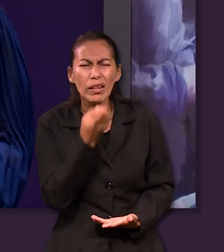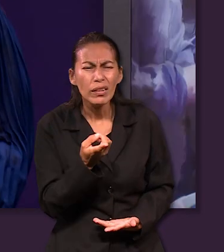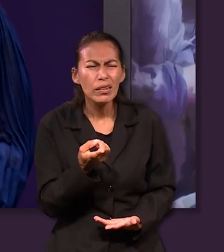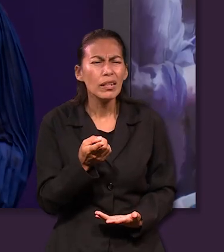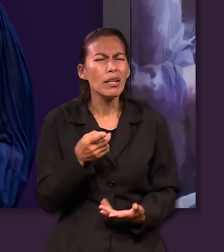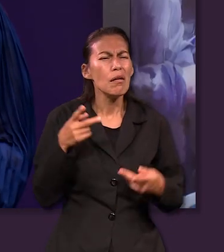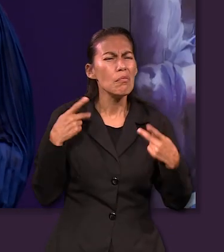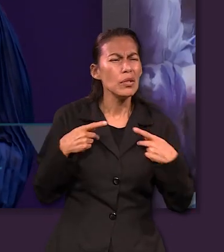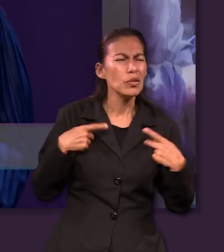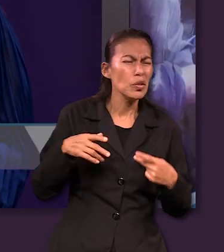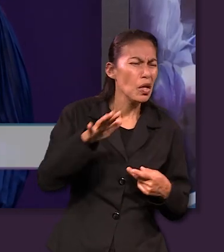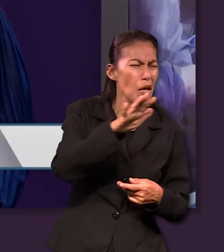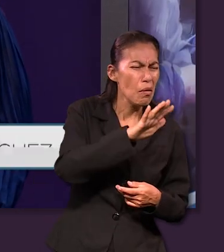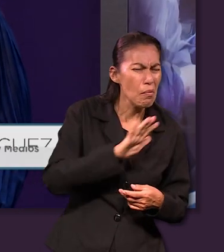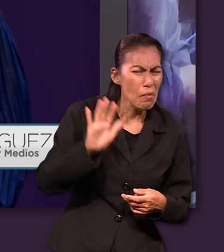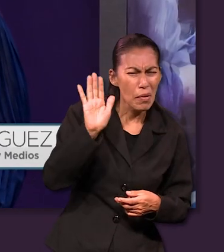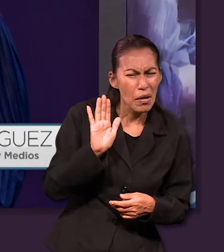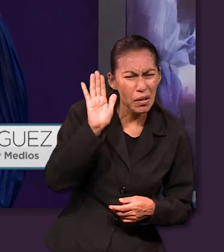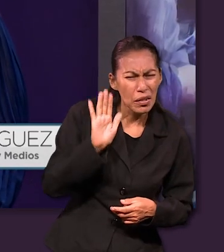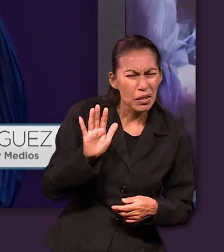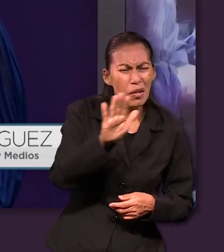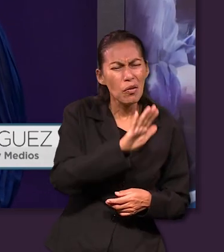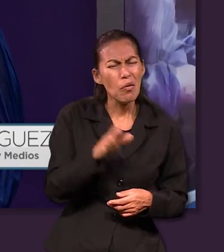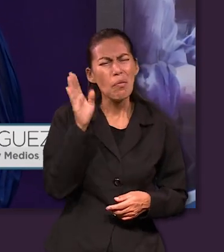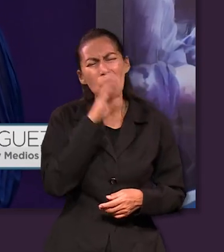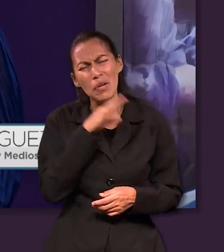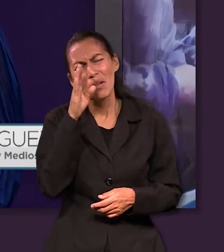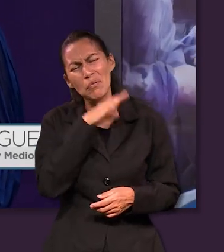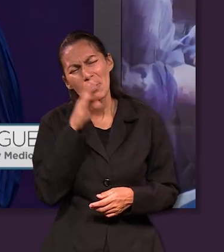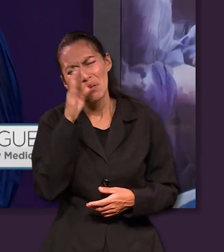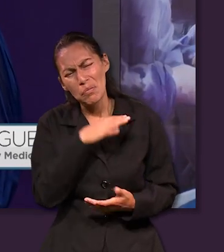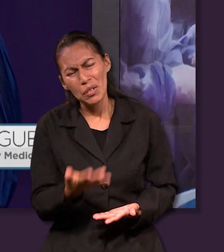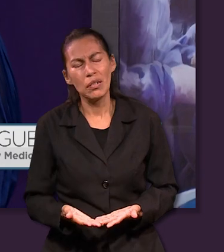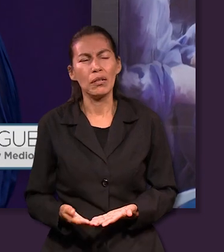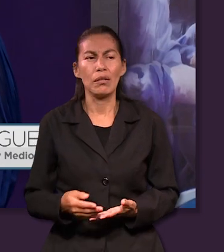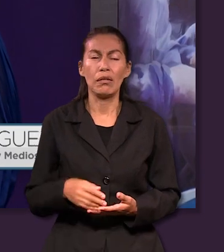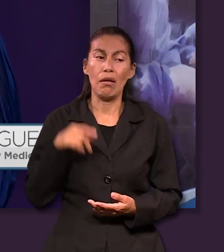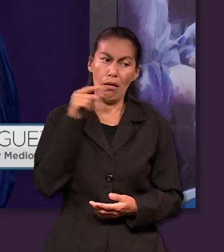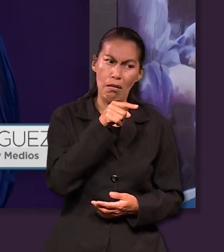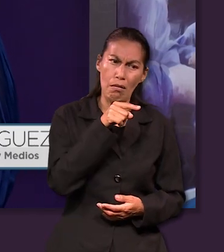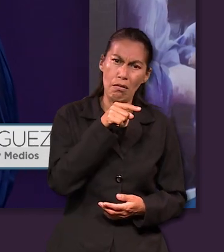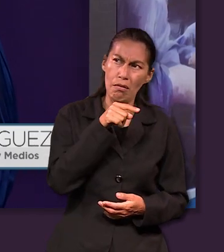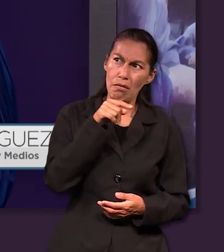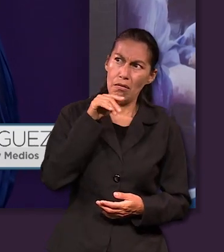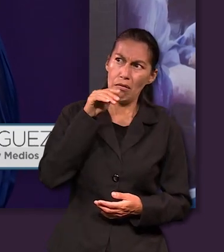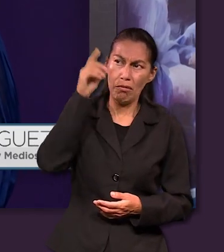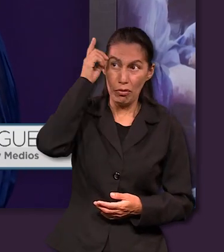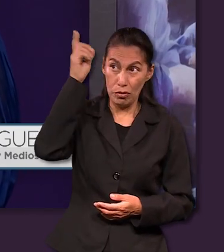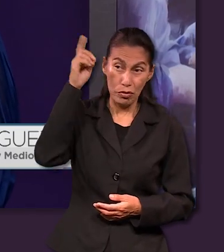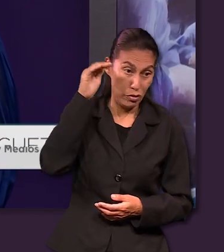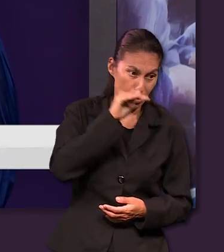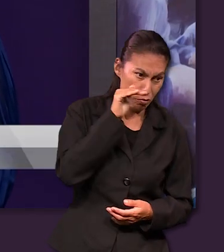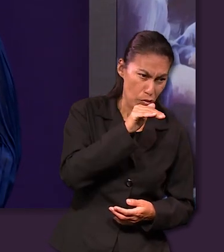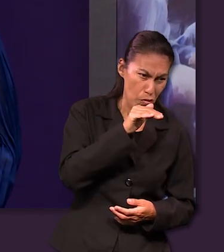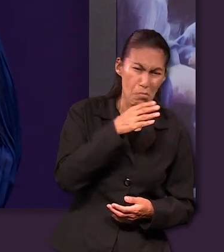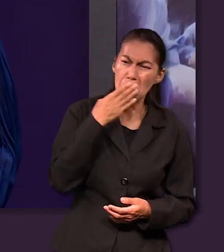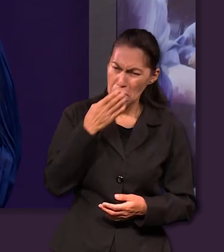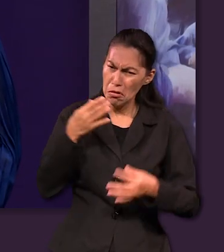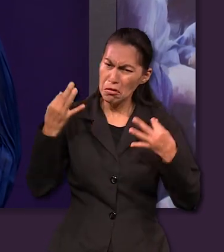alguien que que aparentemente todo le viene para mal que recibió un llamado que está haciendo una buena